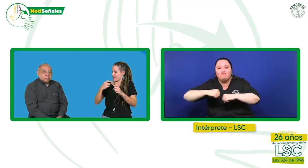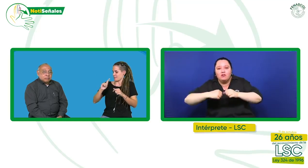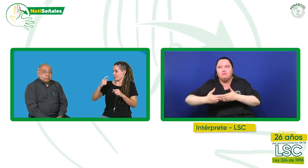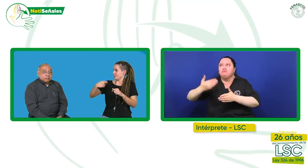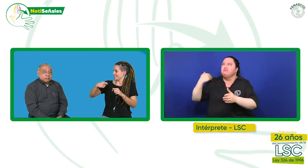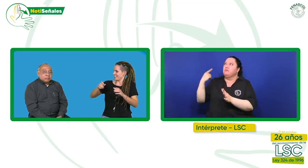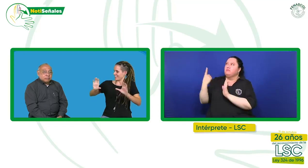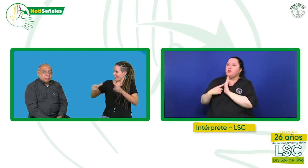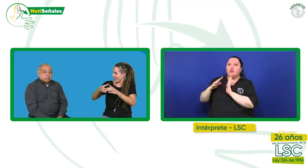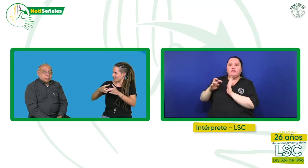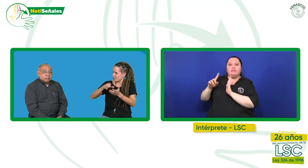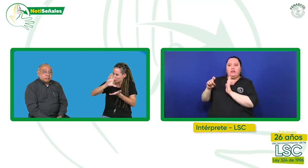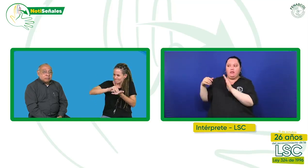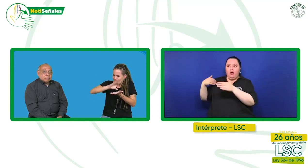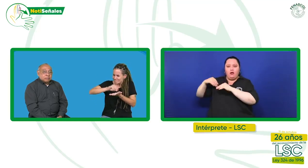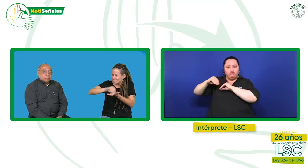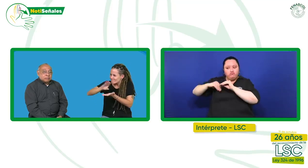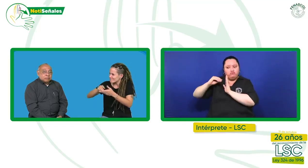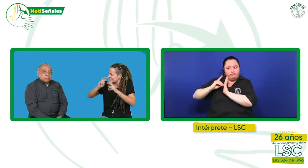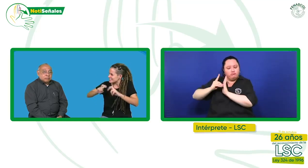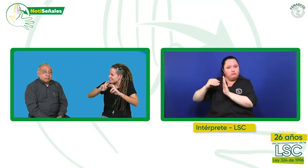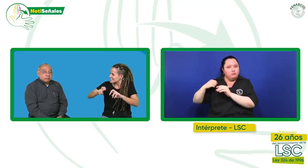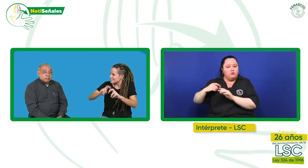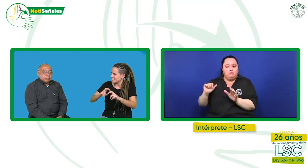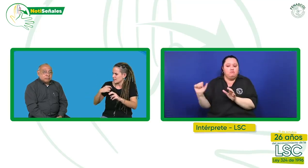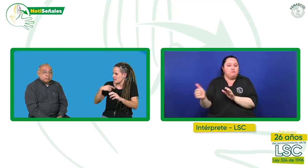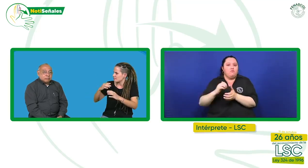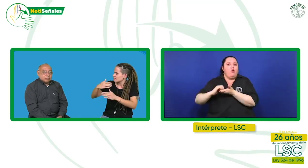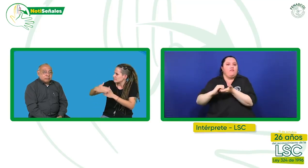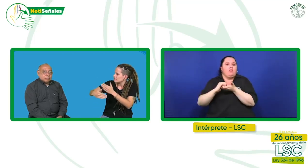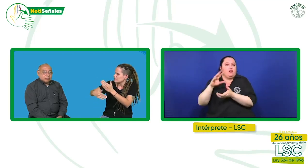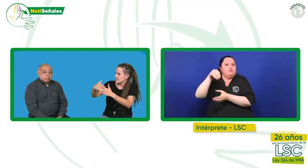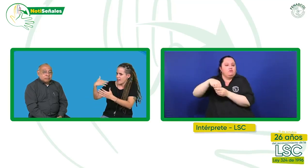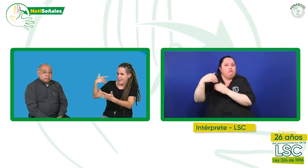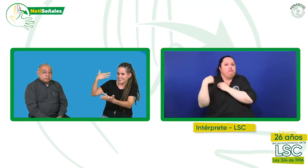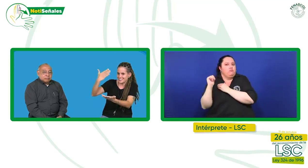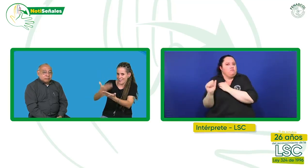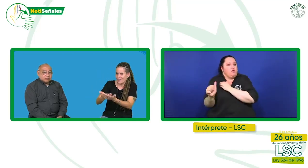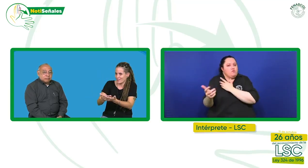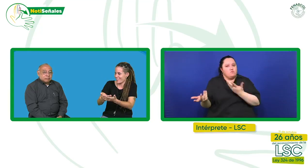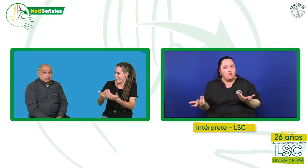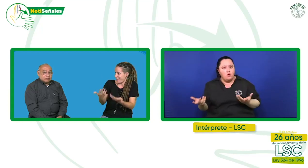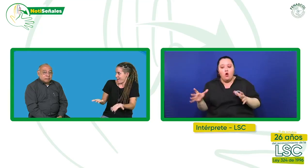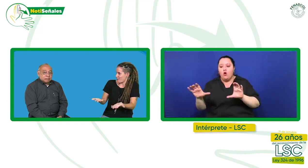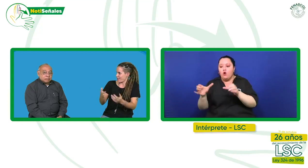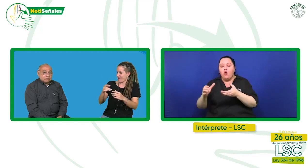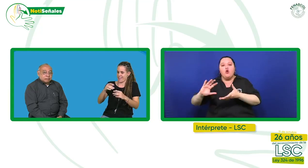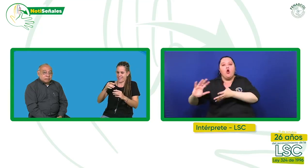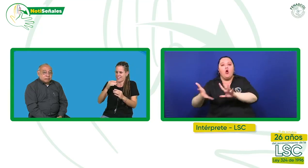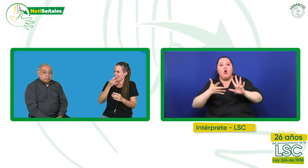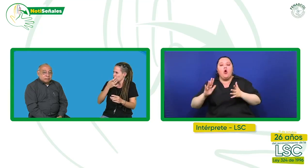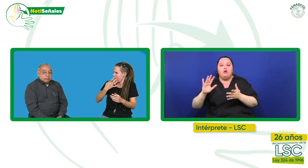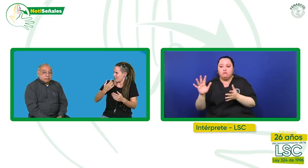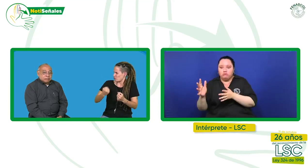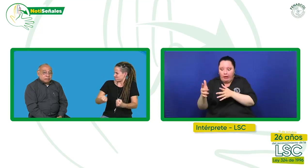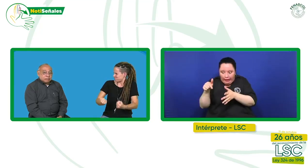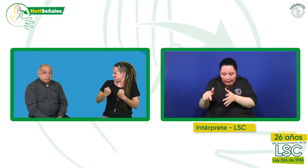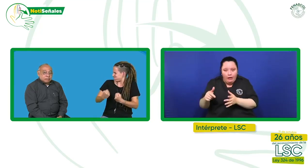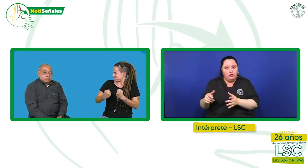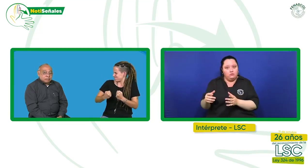ha estado siempre en manos de la Confederación, en manos de la comunidad signante. Eso es algo que hay que respetar y valorar.